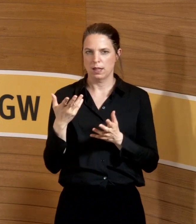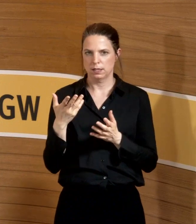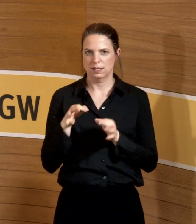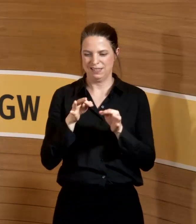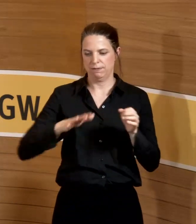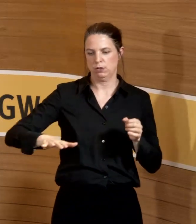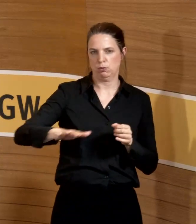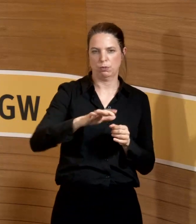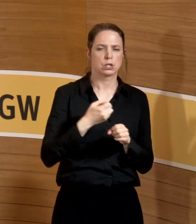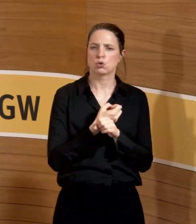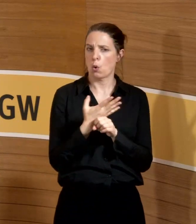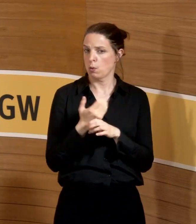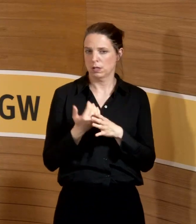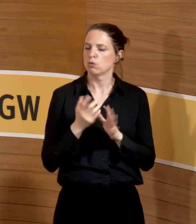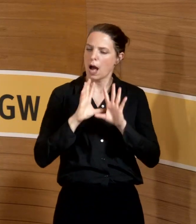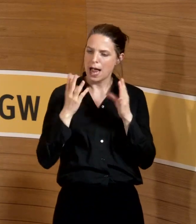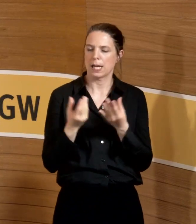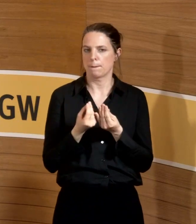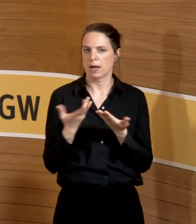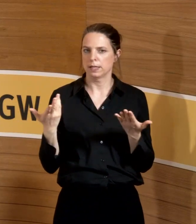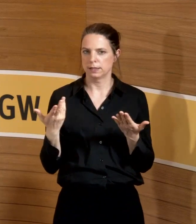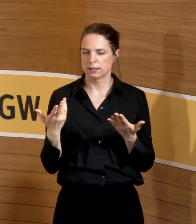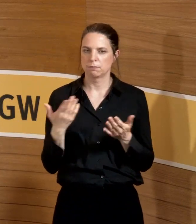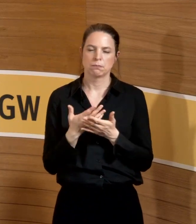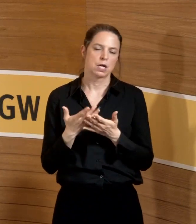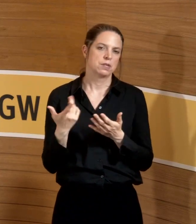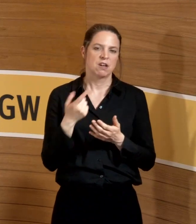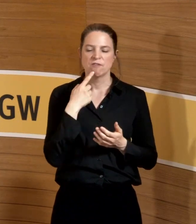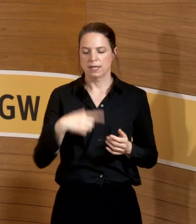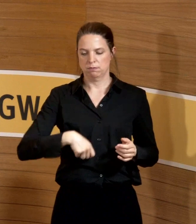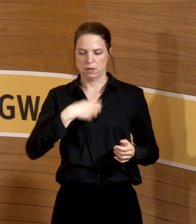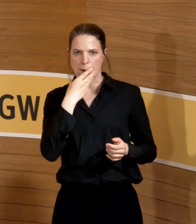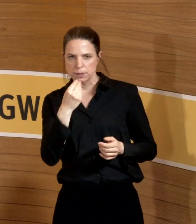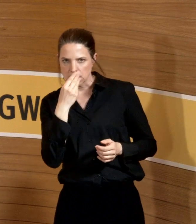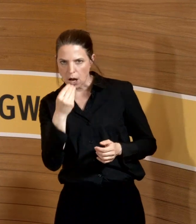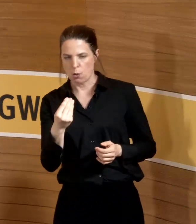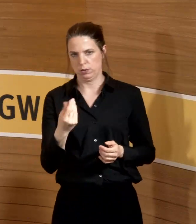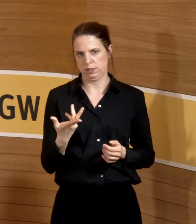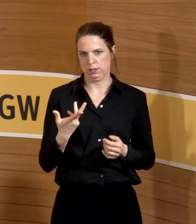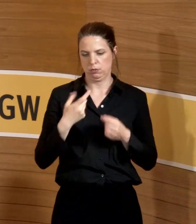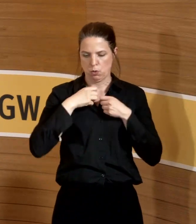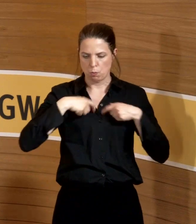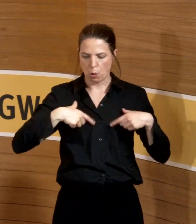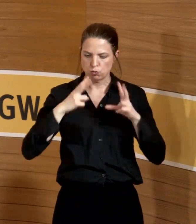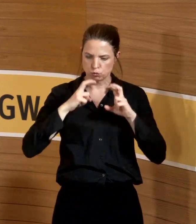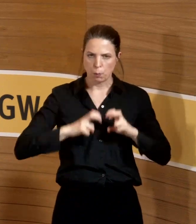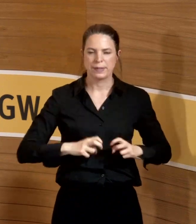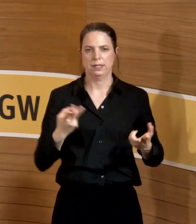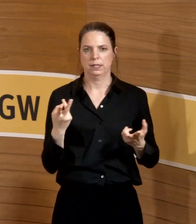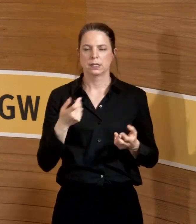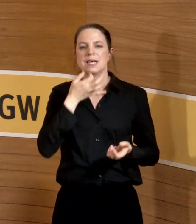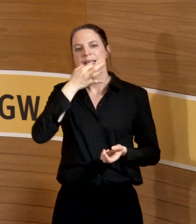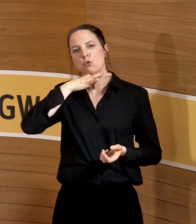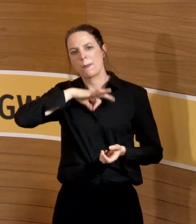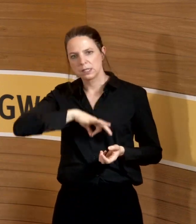nicht Corona-spezifisch, wenn Sie sozusagen absaugen oder bronchoskopieren, intubieren, solche Tätigkeiten, die halt im